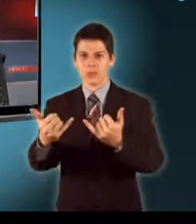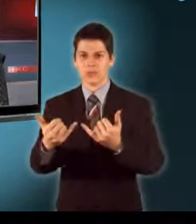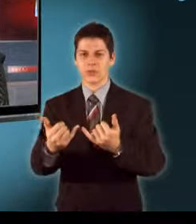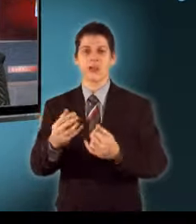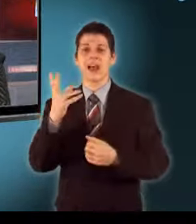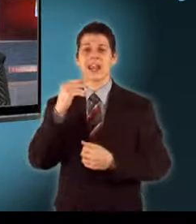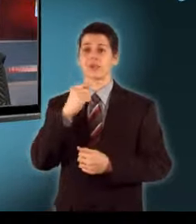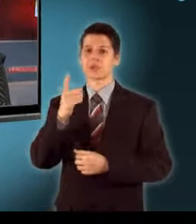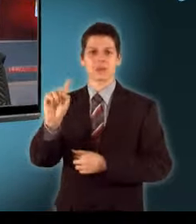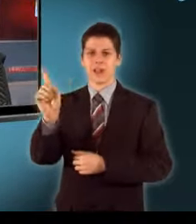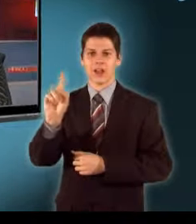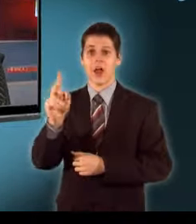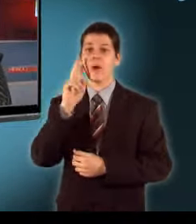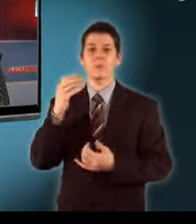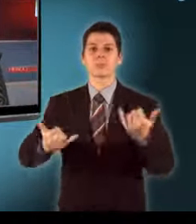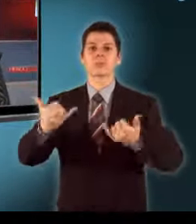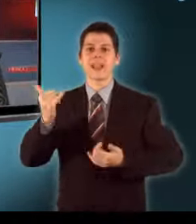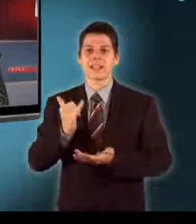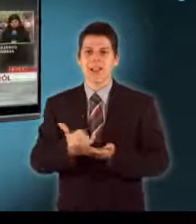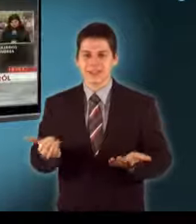cáfolták Akkor végülis mi az igazság?